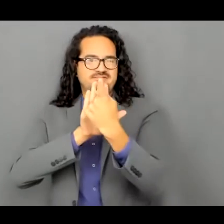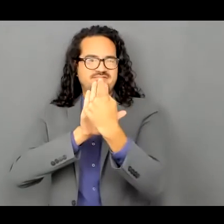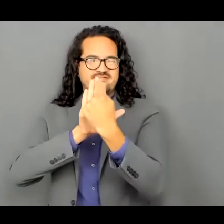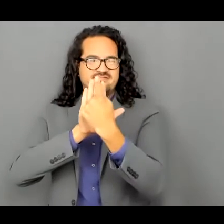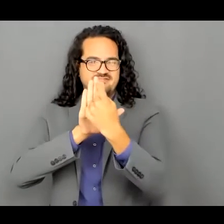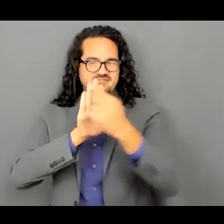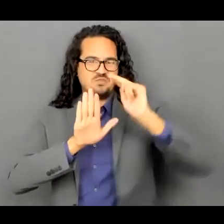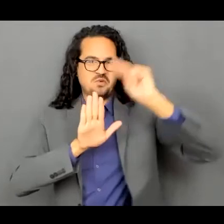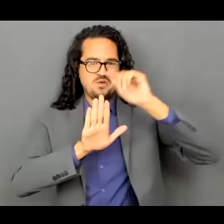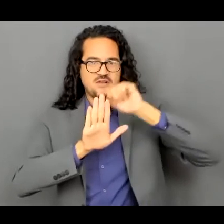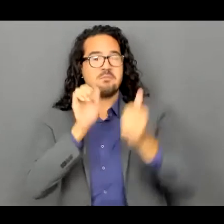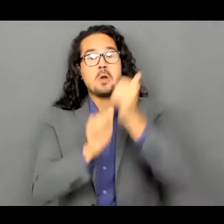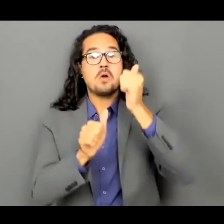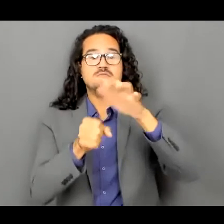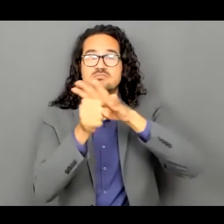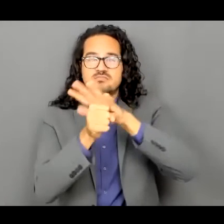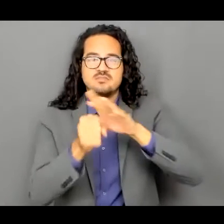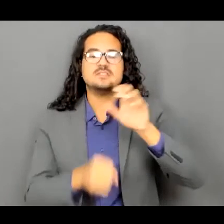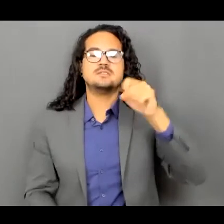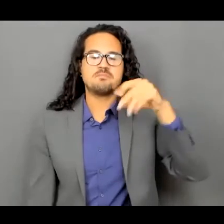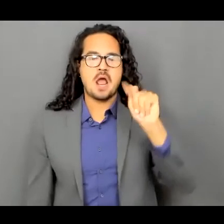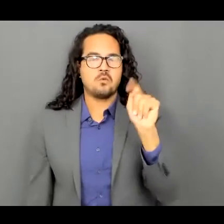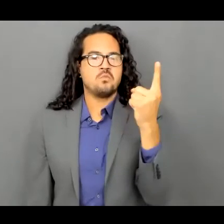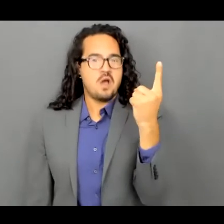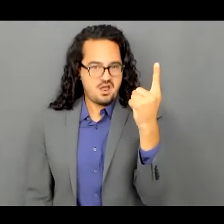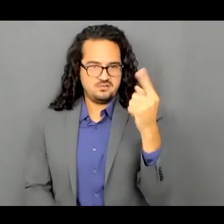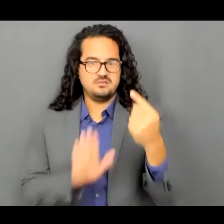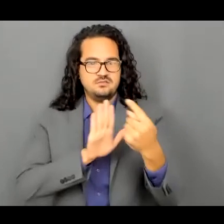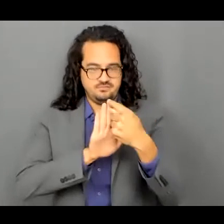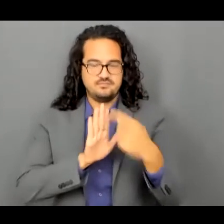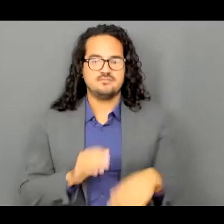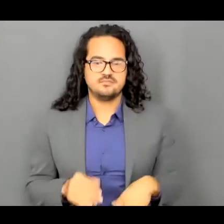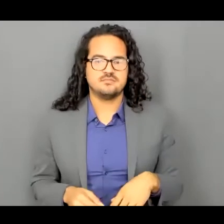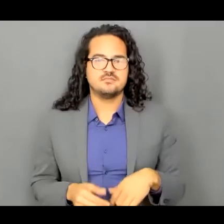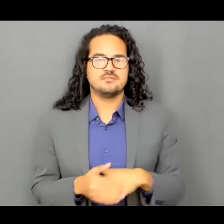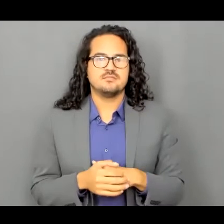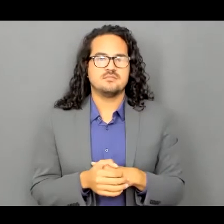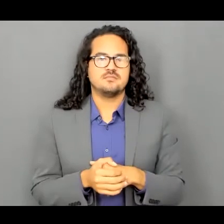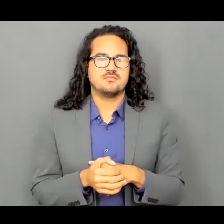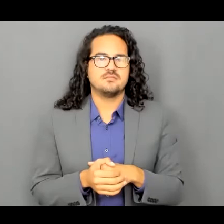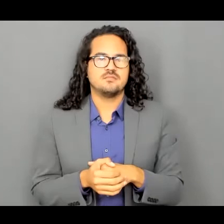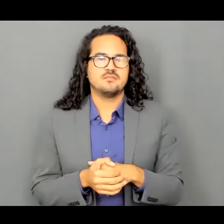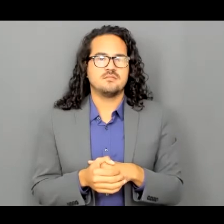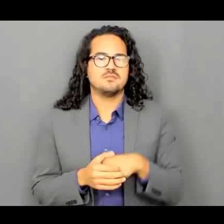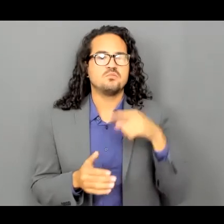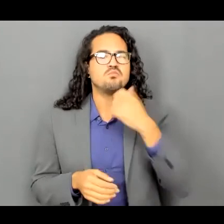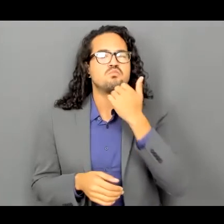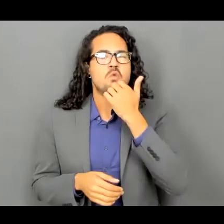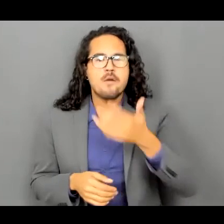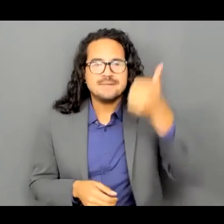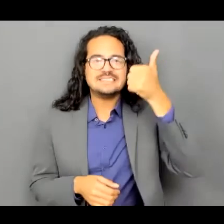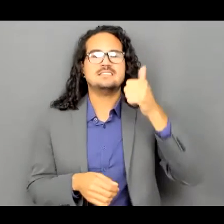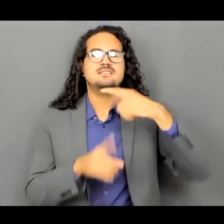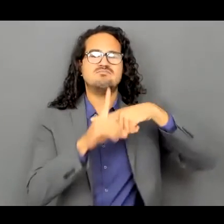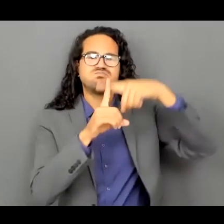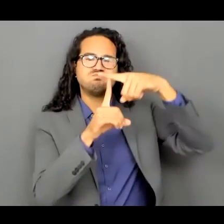mucha actividad aquí en el spot porque bueno estuvo muy caliente el día y hubo las